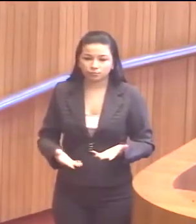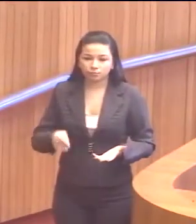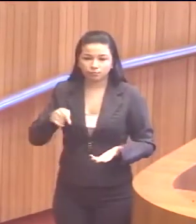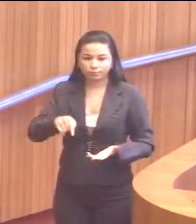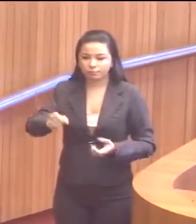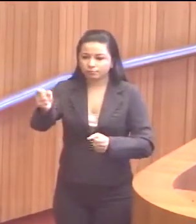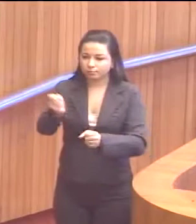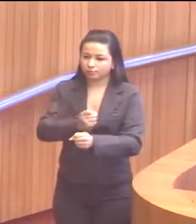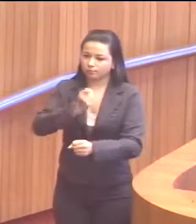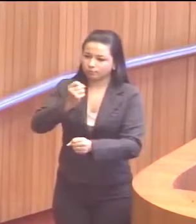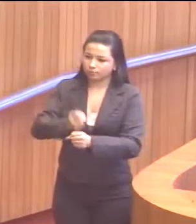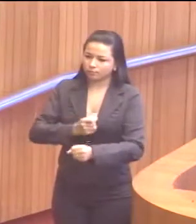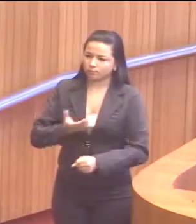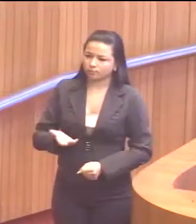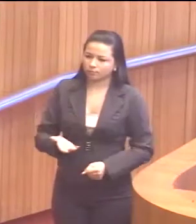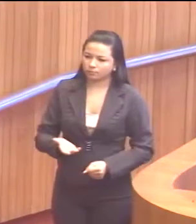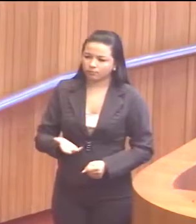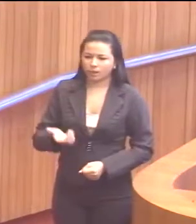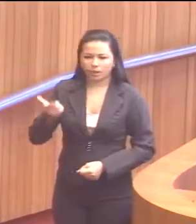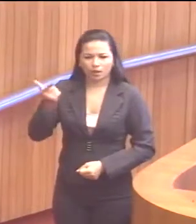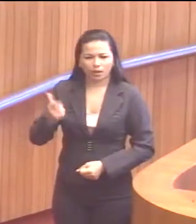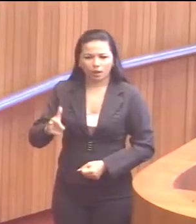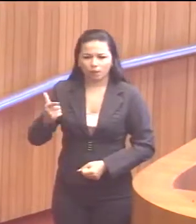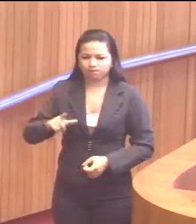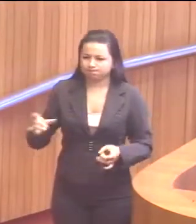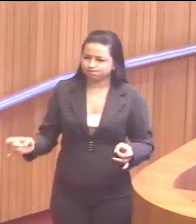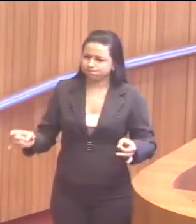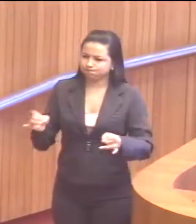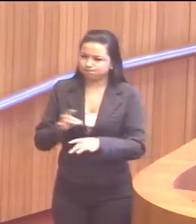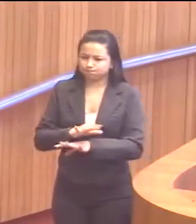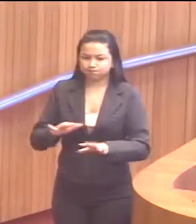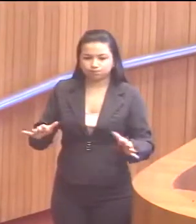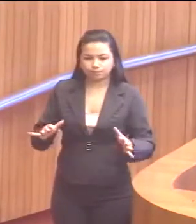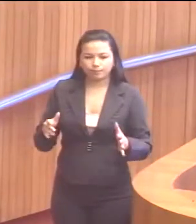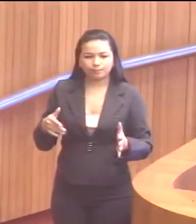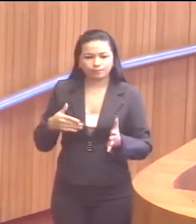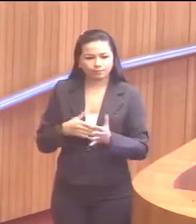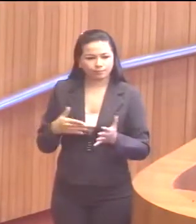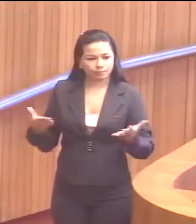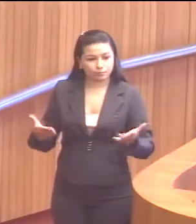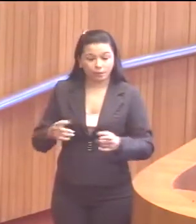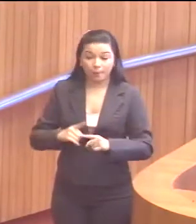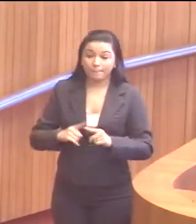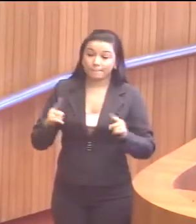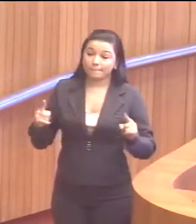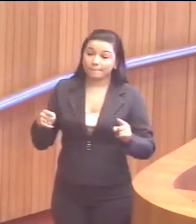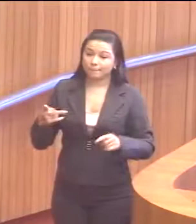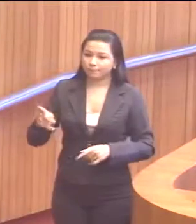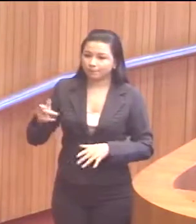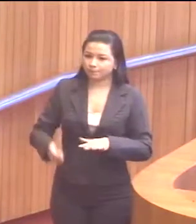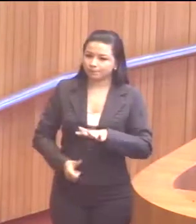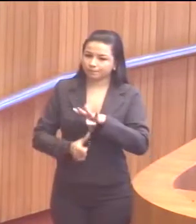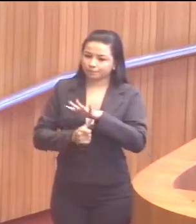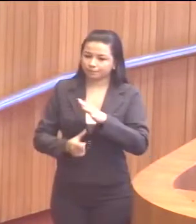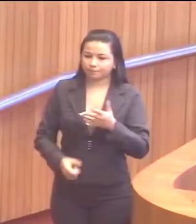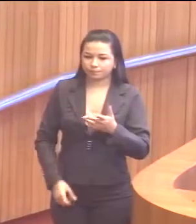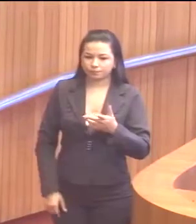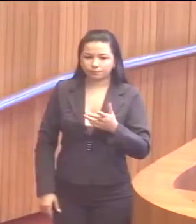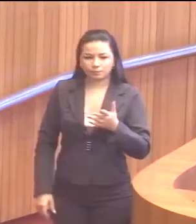que estas obras não concluíram até agora. agora, o reitor,